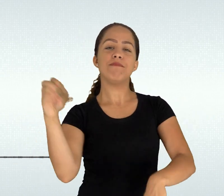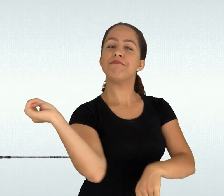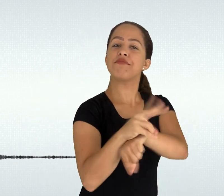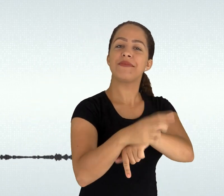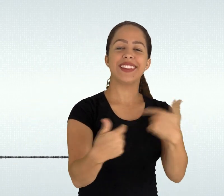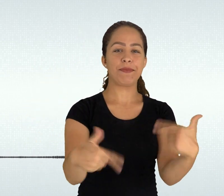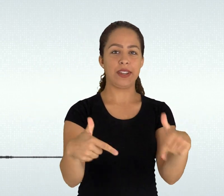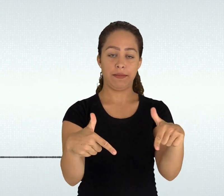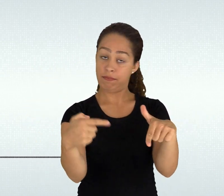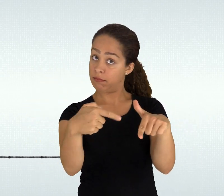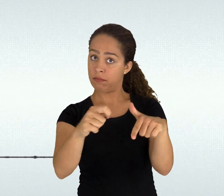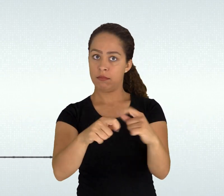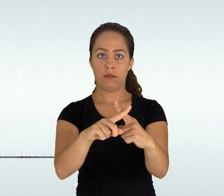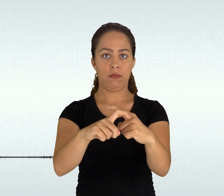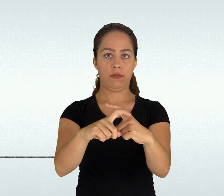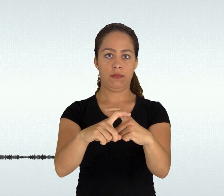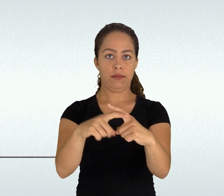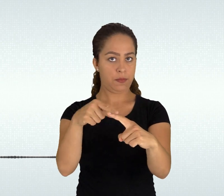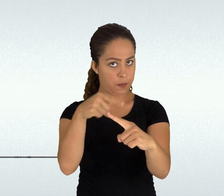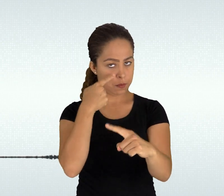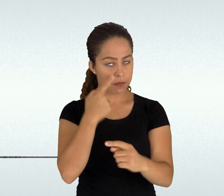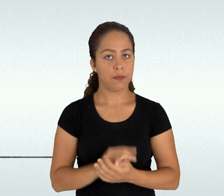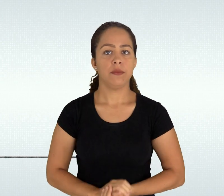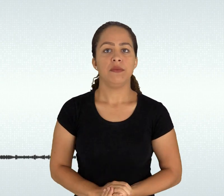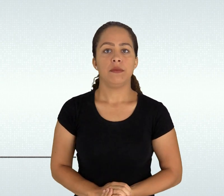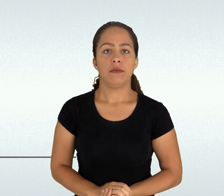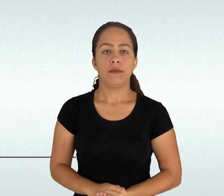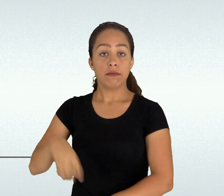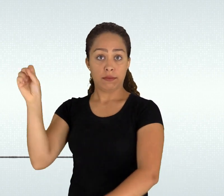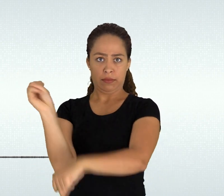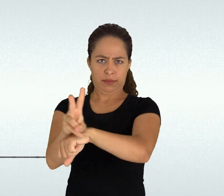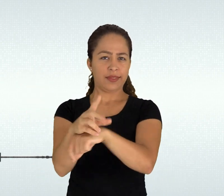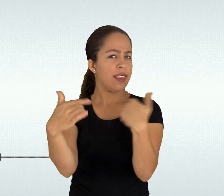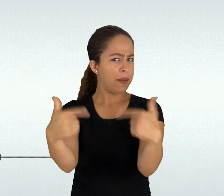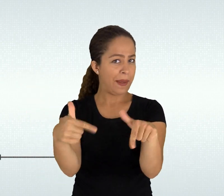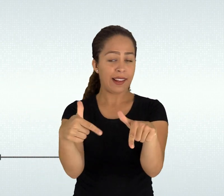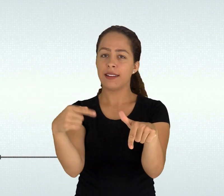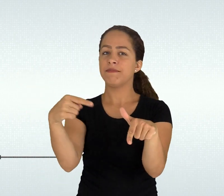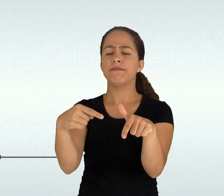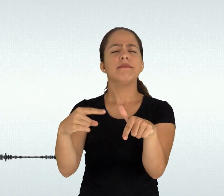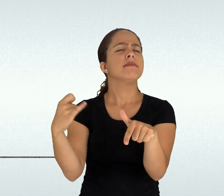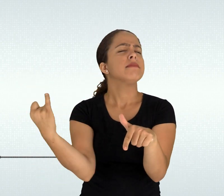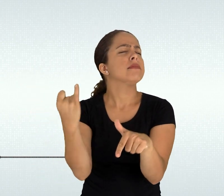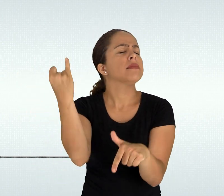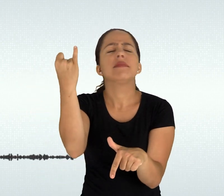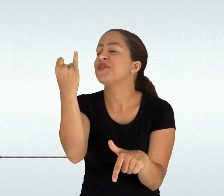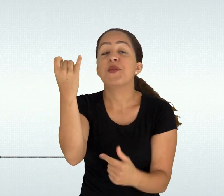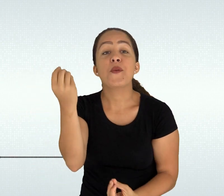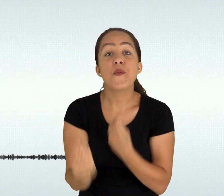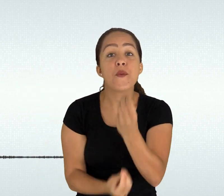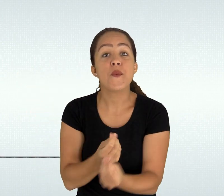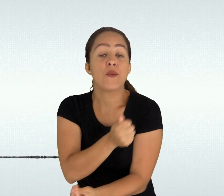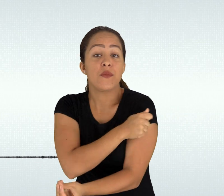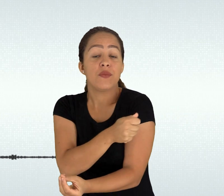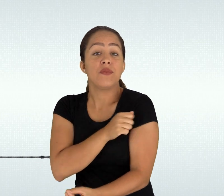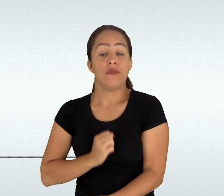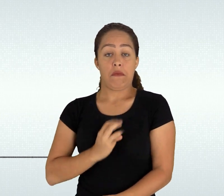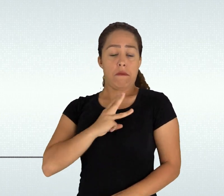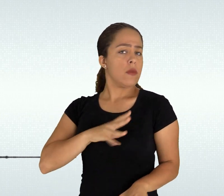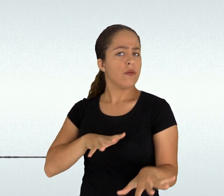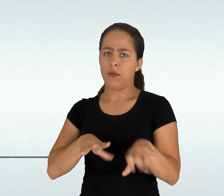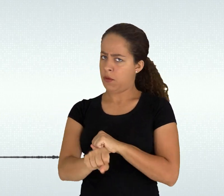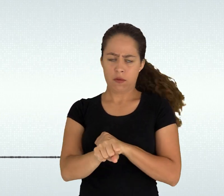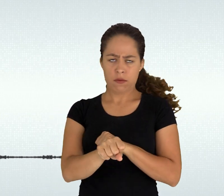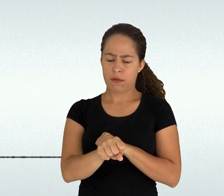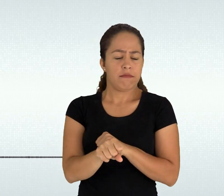especificamente a finalidade de preparação geral do estudante para o mundo do trabalho. Esta última já por si